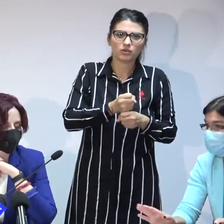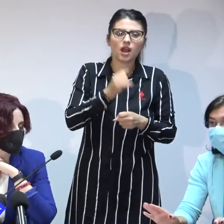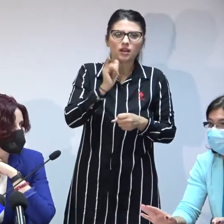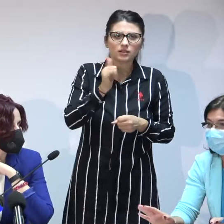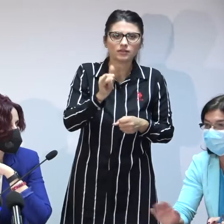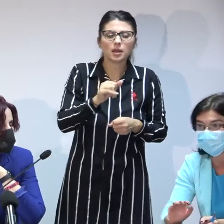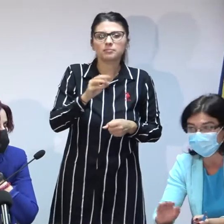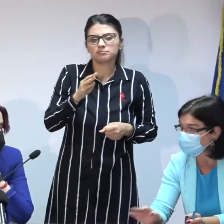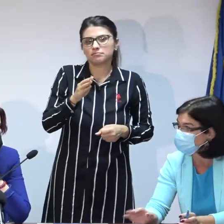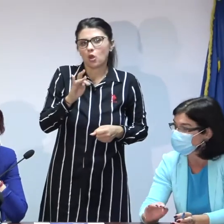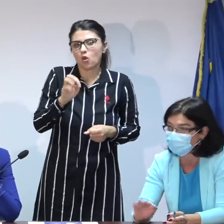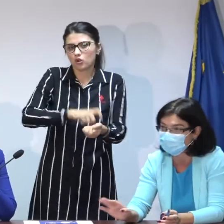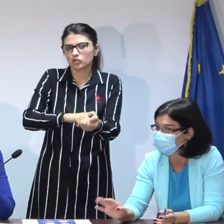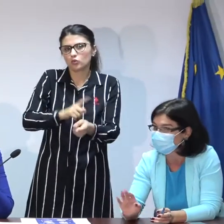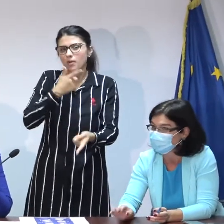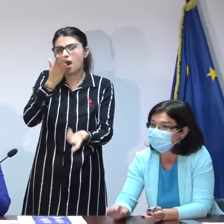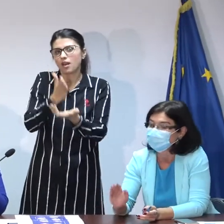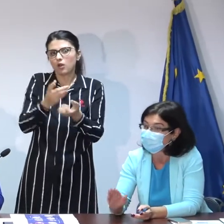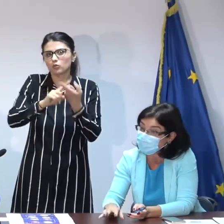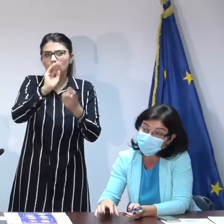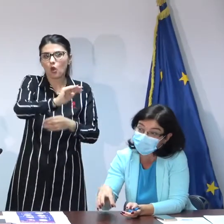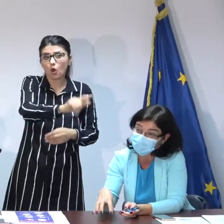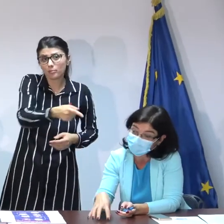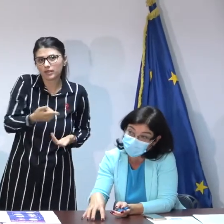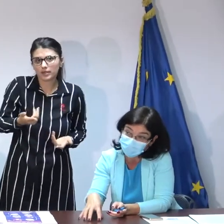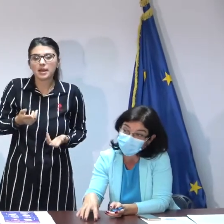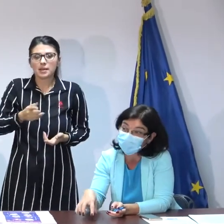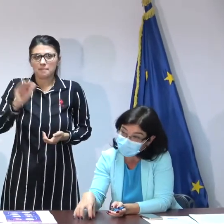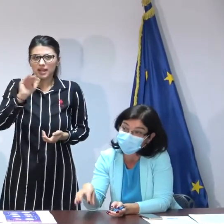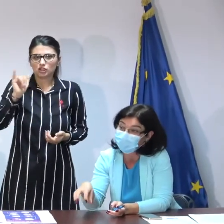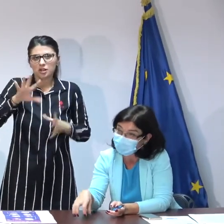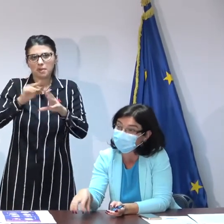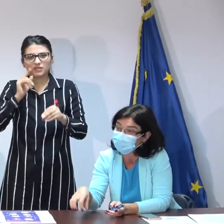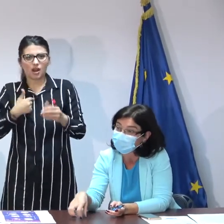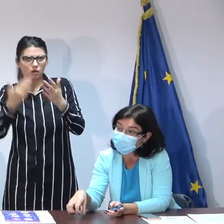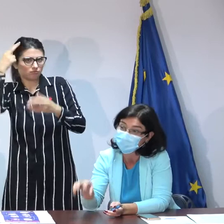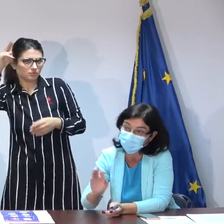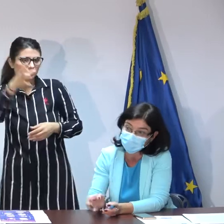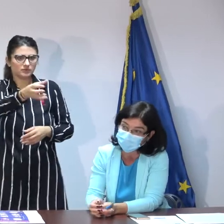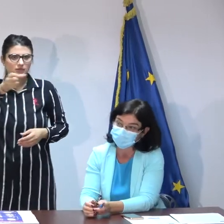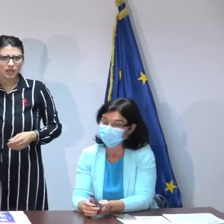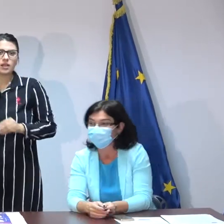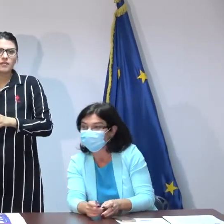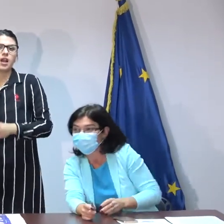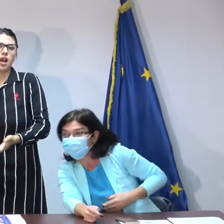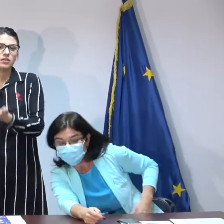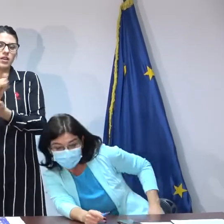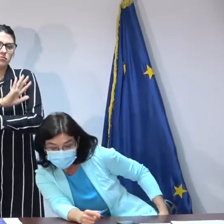nu mai are nicio legătură niciun drept a spunea copilului deci părinții adopti devin părinții copilului